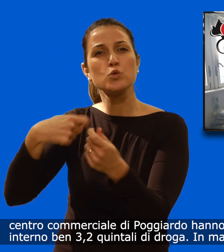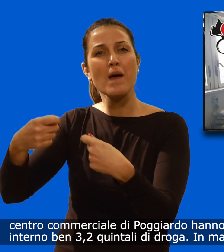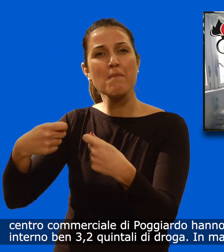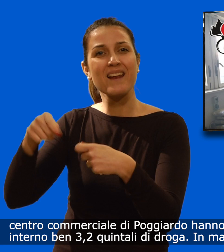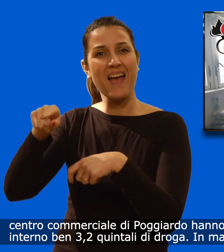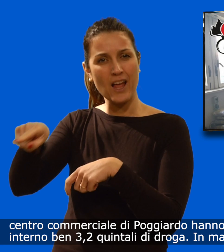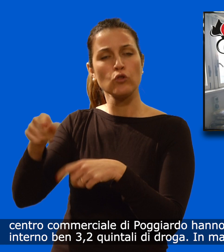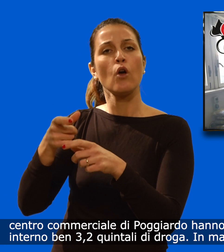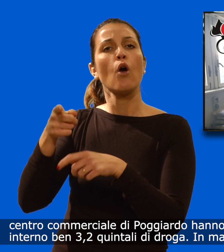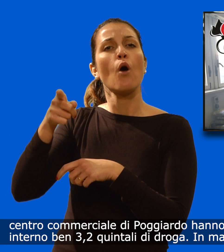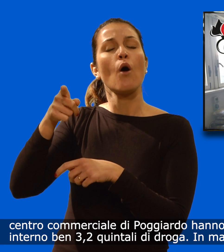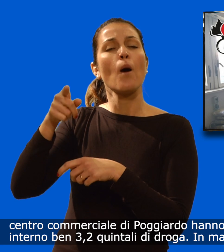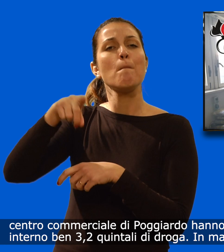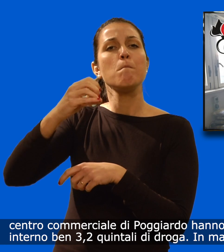3,2 quintali di droga.